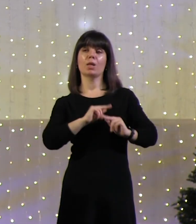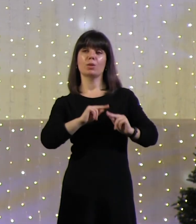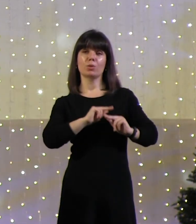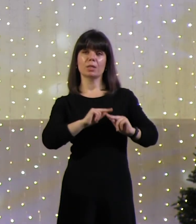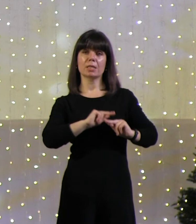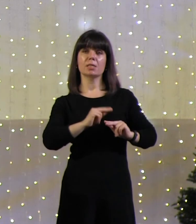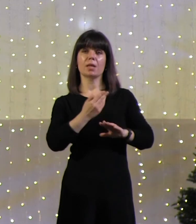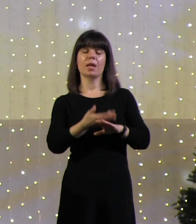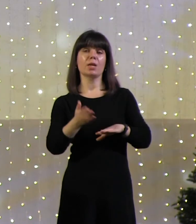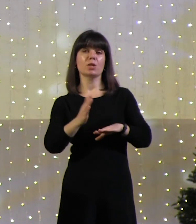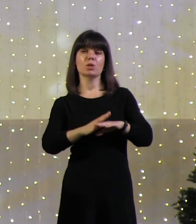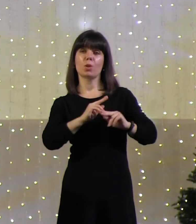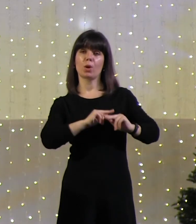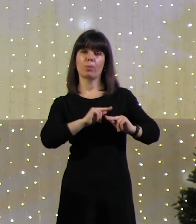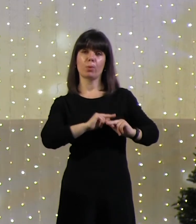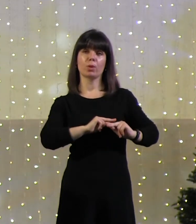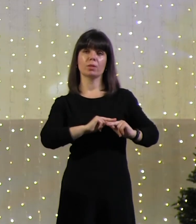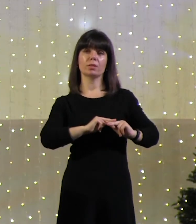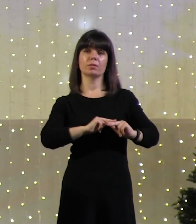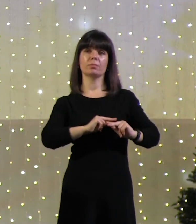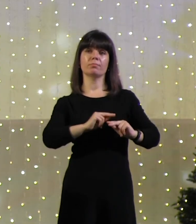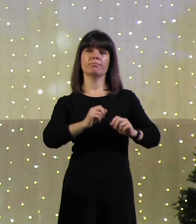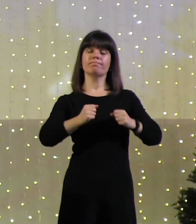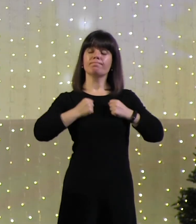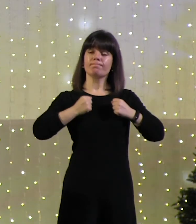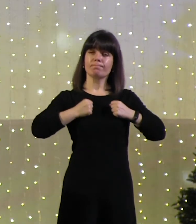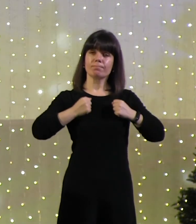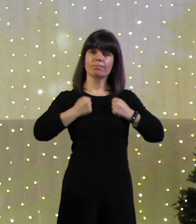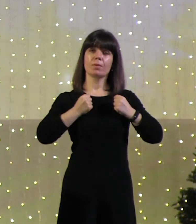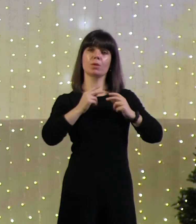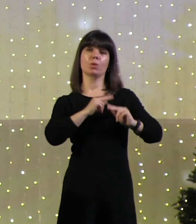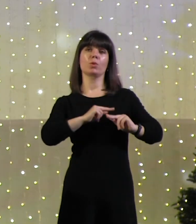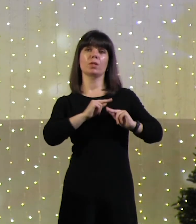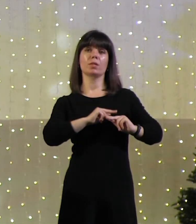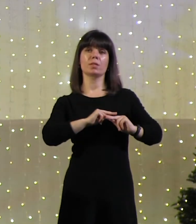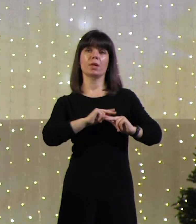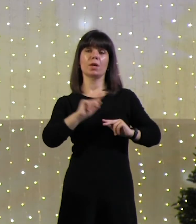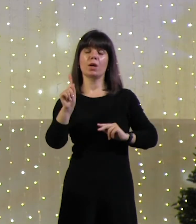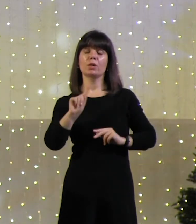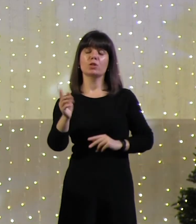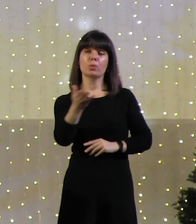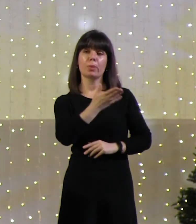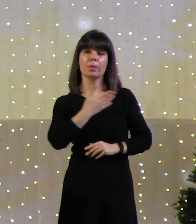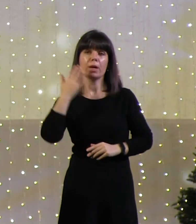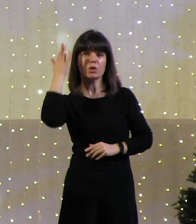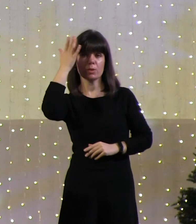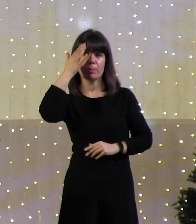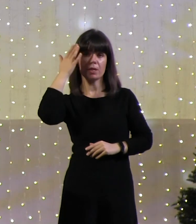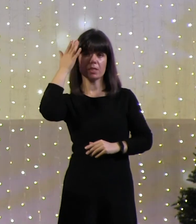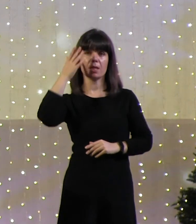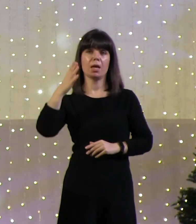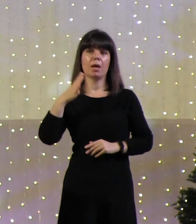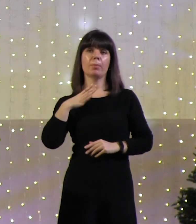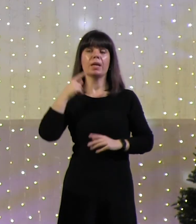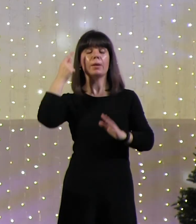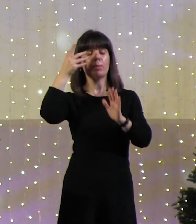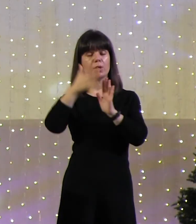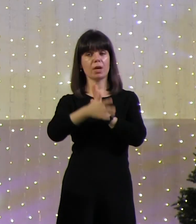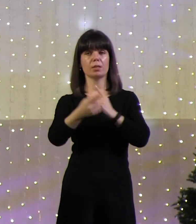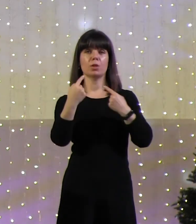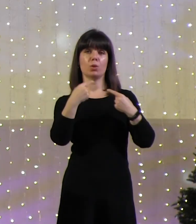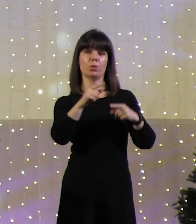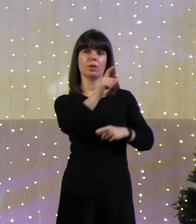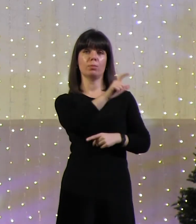тяжело работать, усердно трудиться над тем, чтобы наши мысли были понятны другим людям.